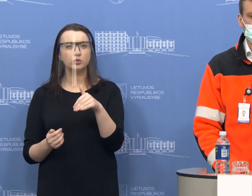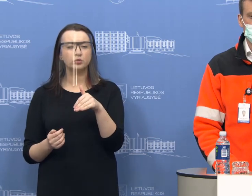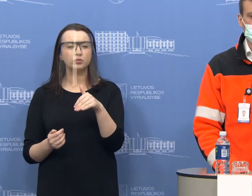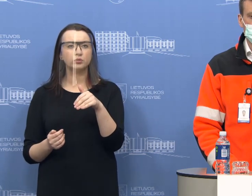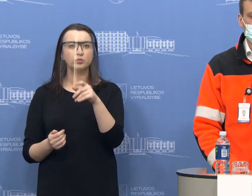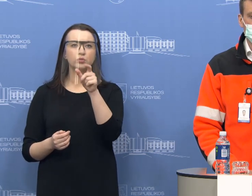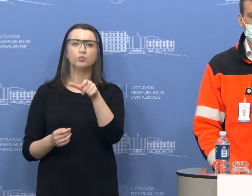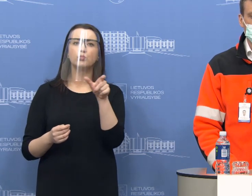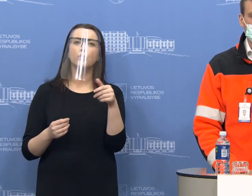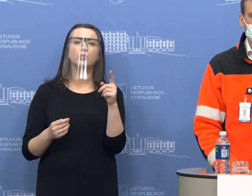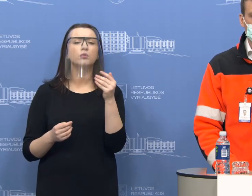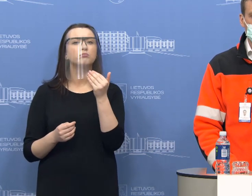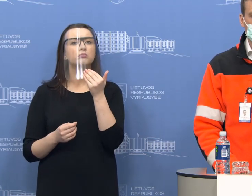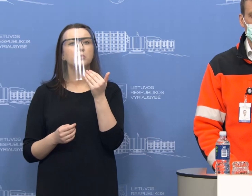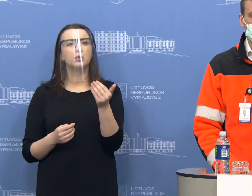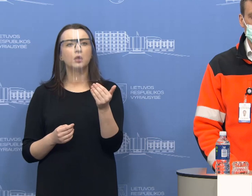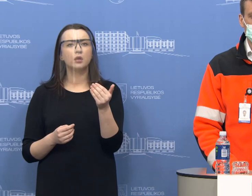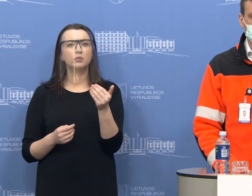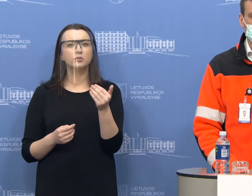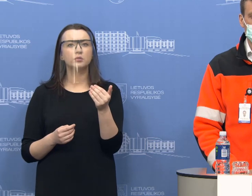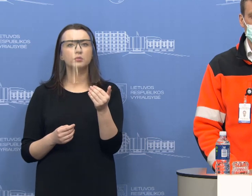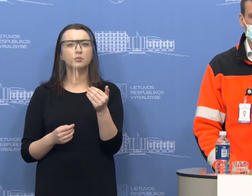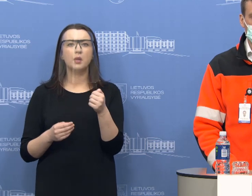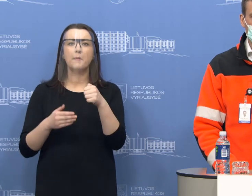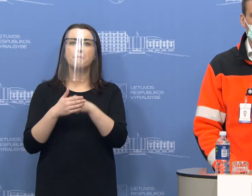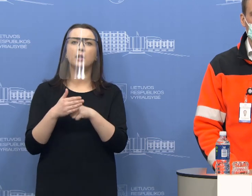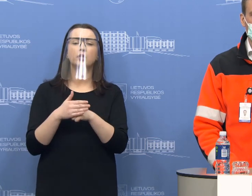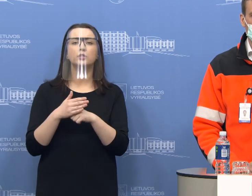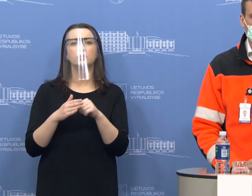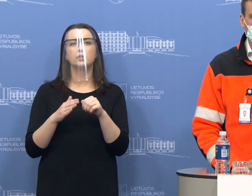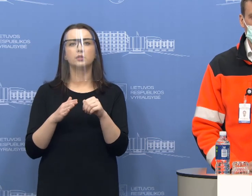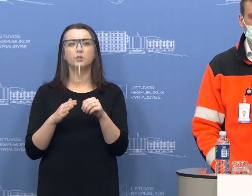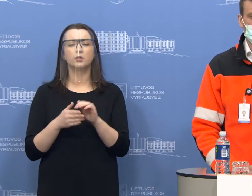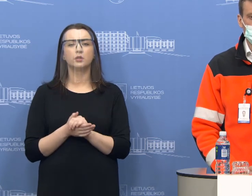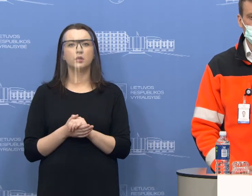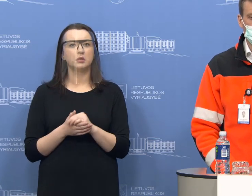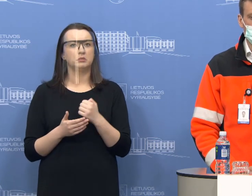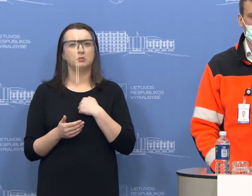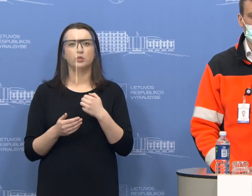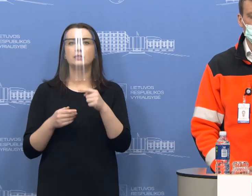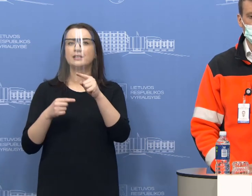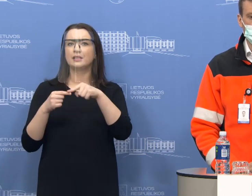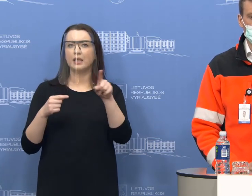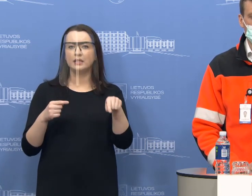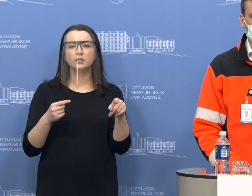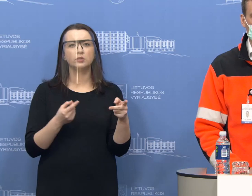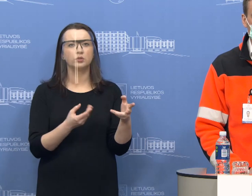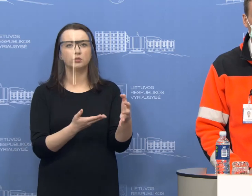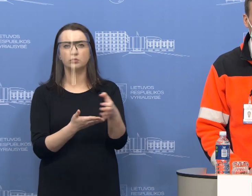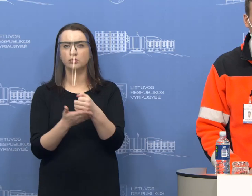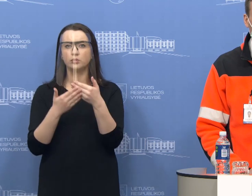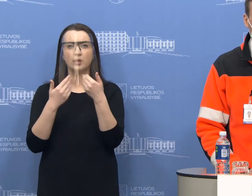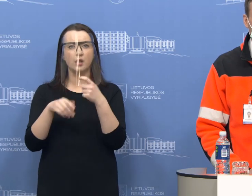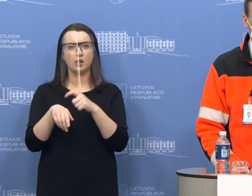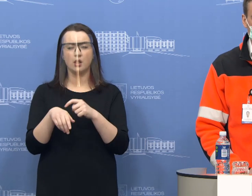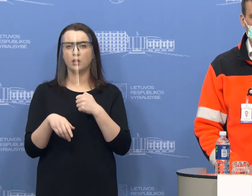mobilius punktus arba į GMP ir kokios plėžastys? Neturiu tokios statistikos, jūs nerenkame, nes tikrai neturime